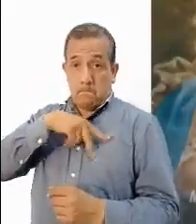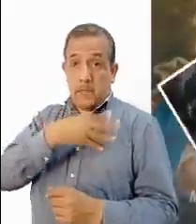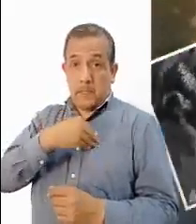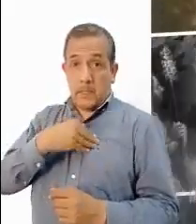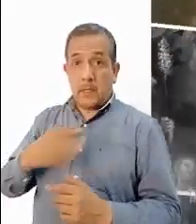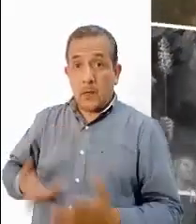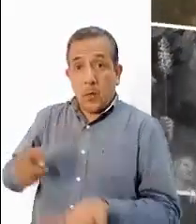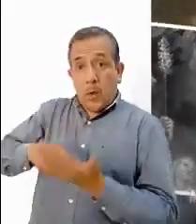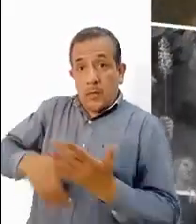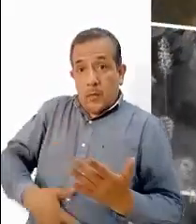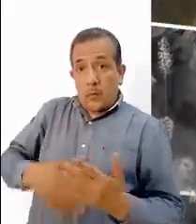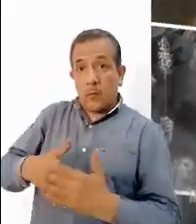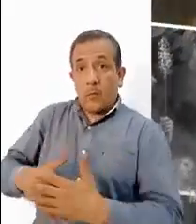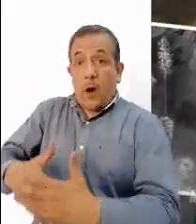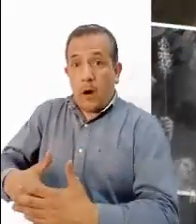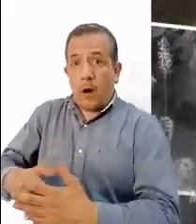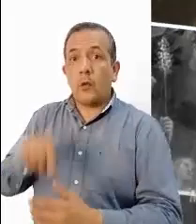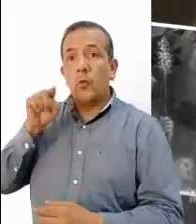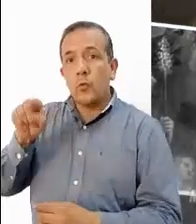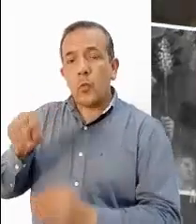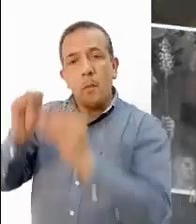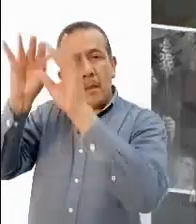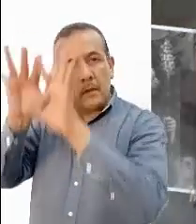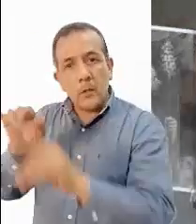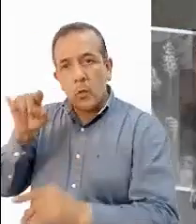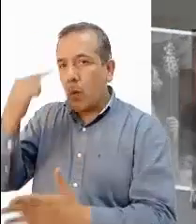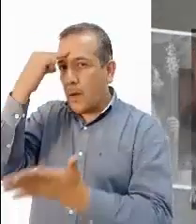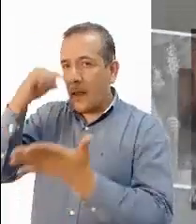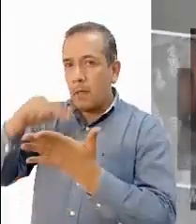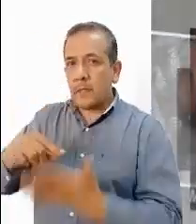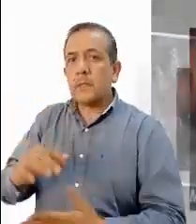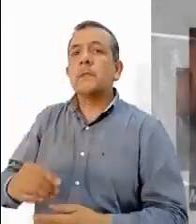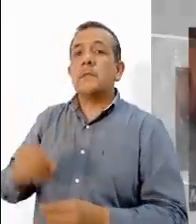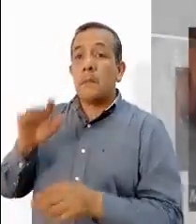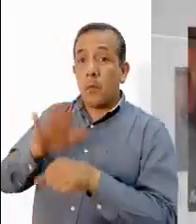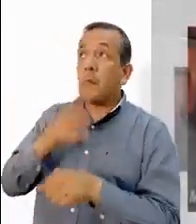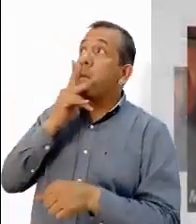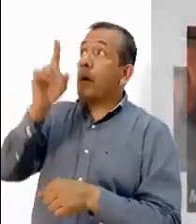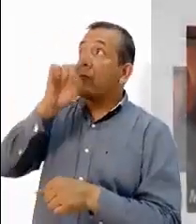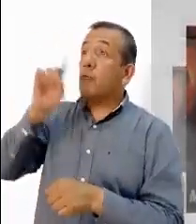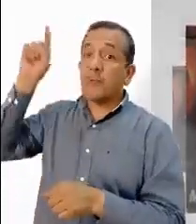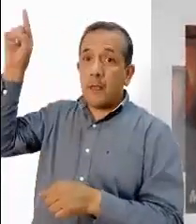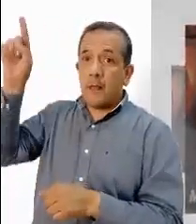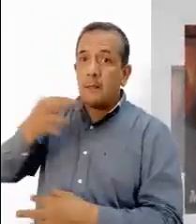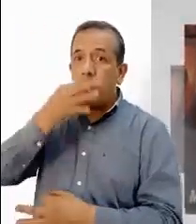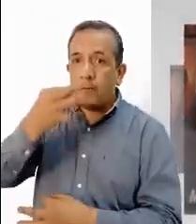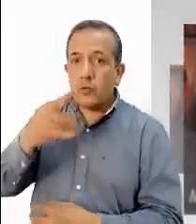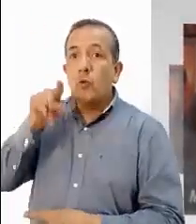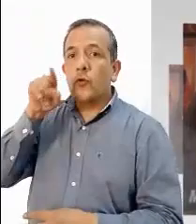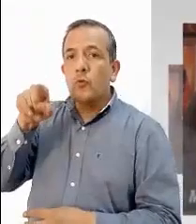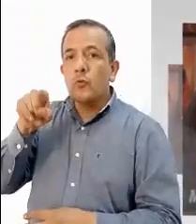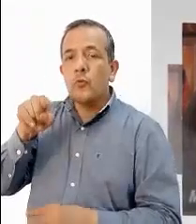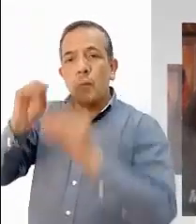saltó de gozo en mi seno. Dichosa tú que has creído, porque se cumplirá cuanto te fue anunciado de parte del Señor.